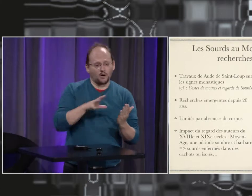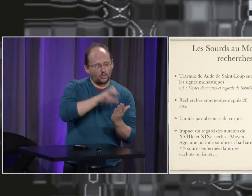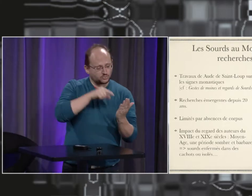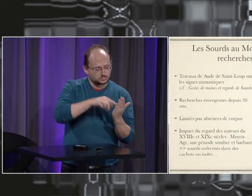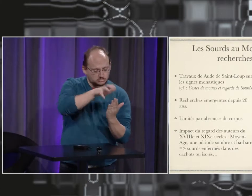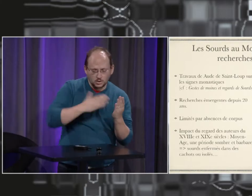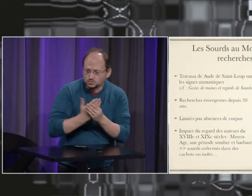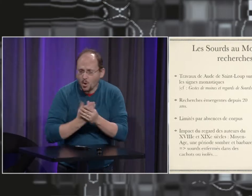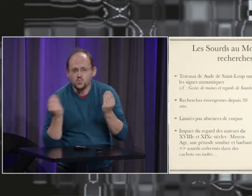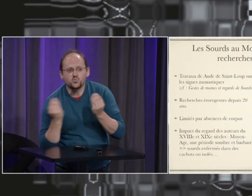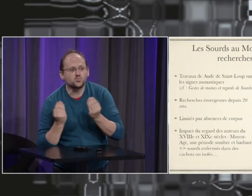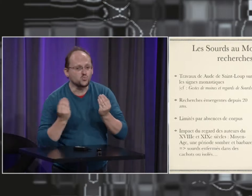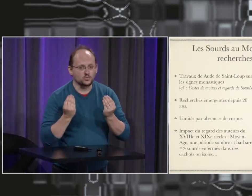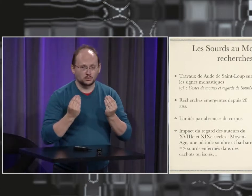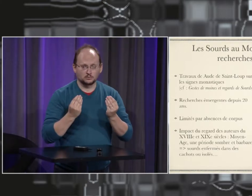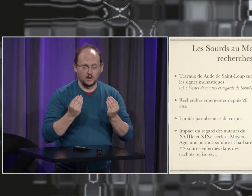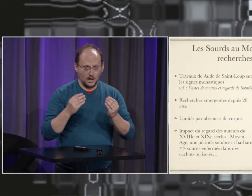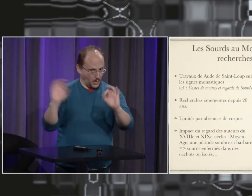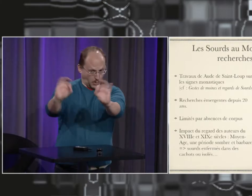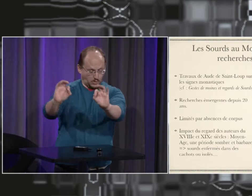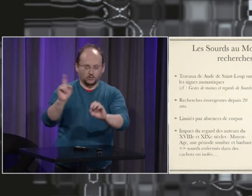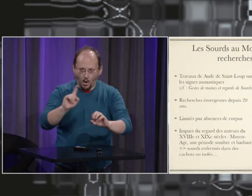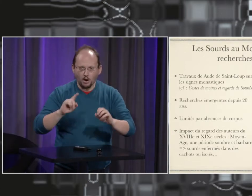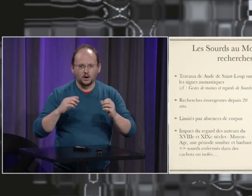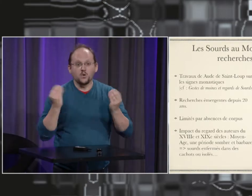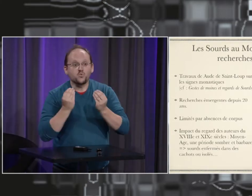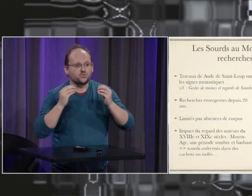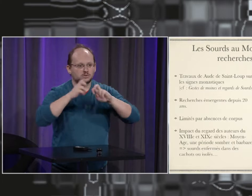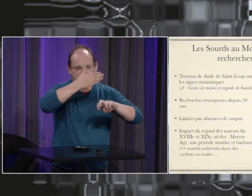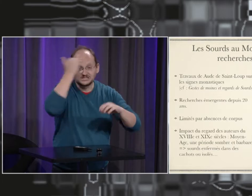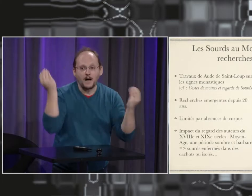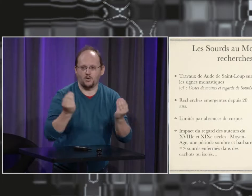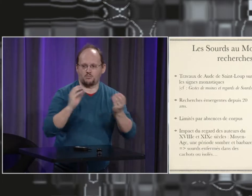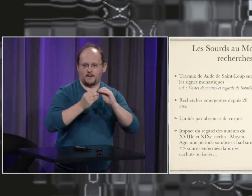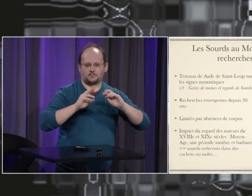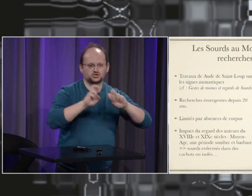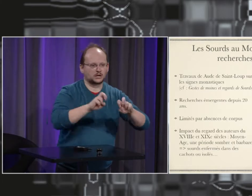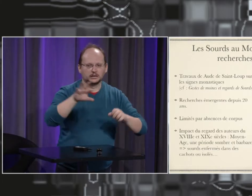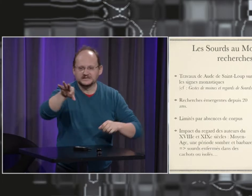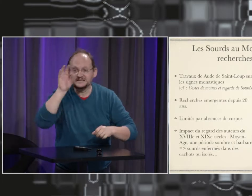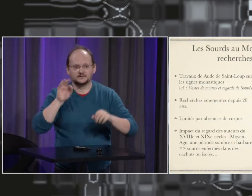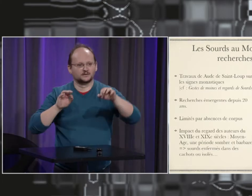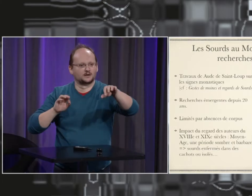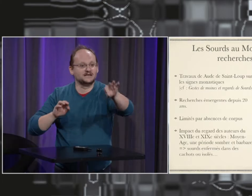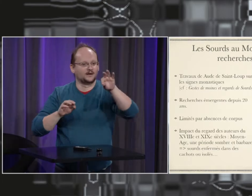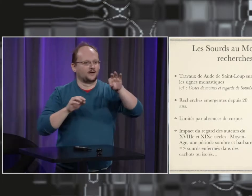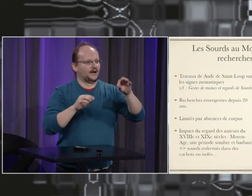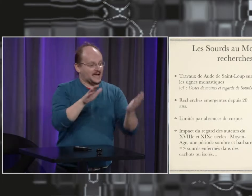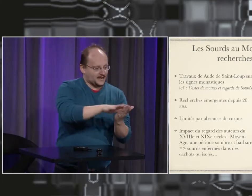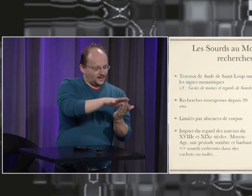Le problème, c'est trouver les corpus, trouver les traces, les documents. Quand on ne sait pas où aller, quand on a